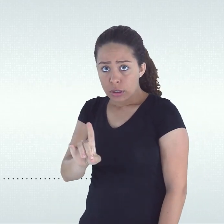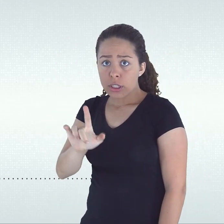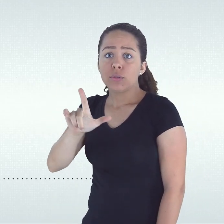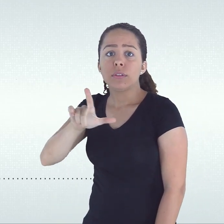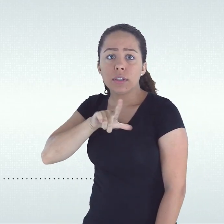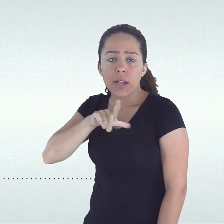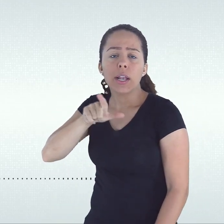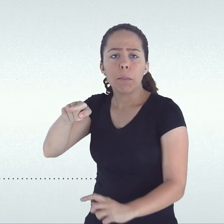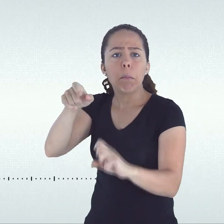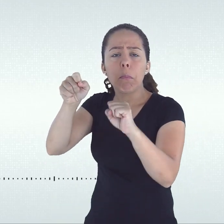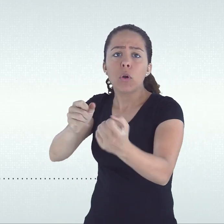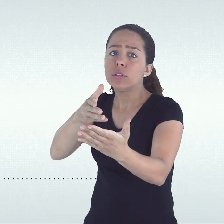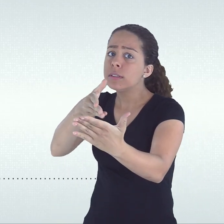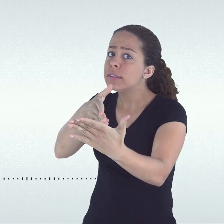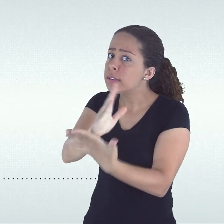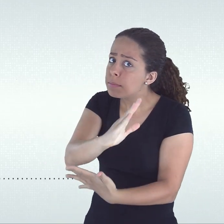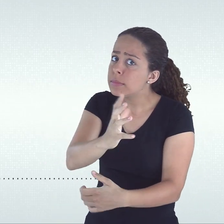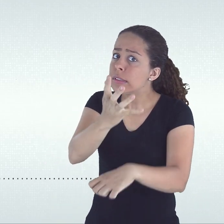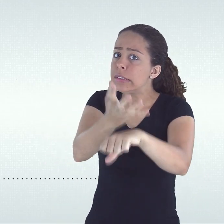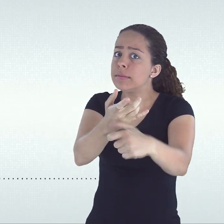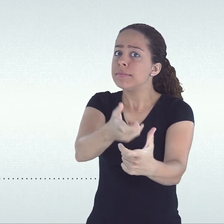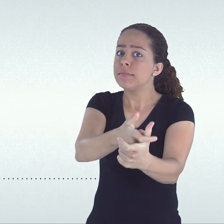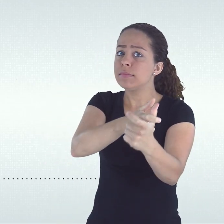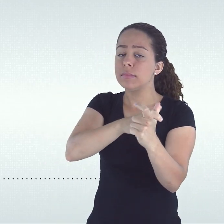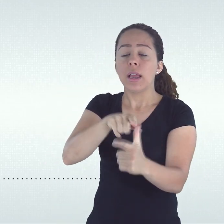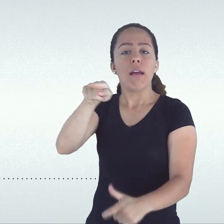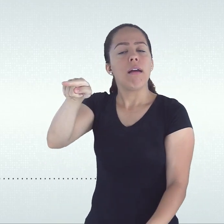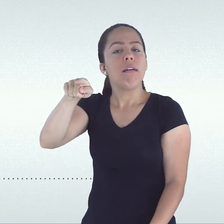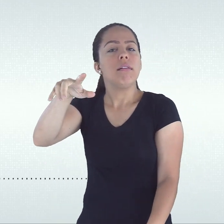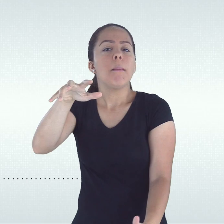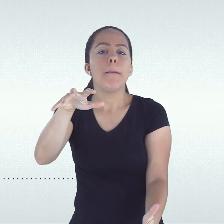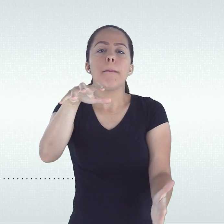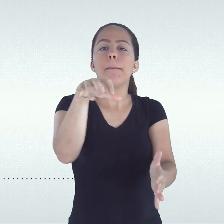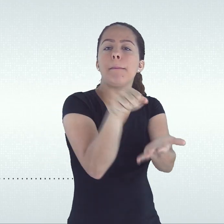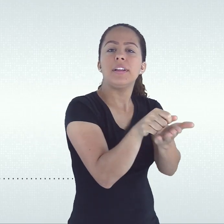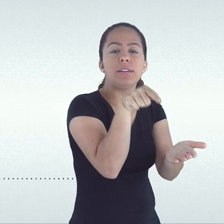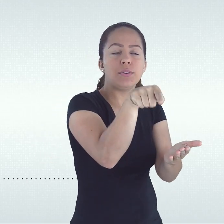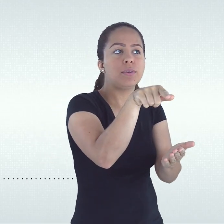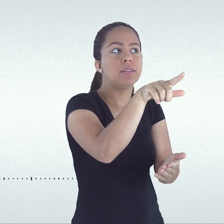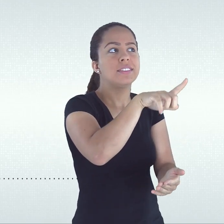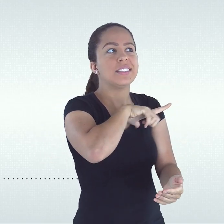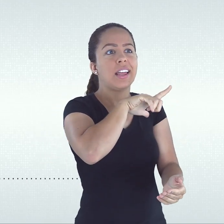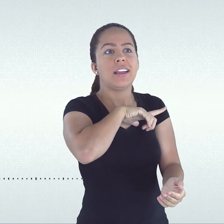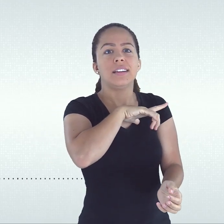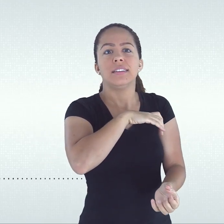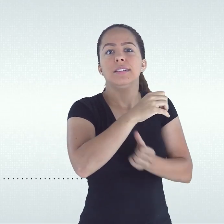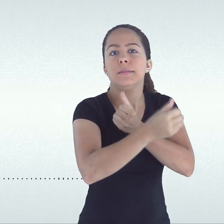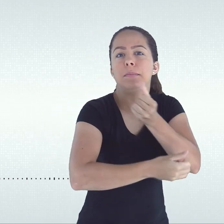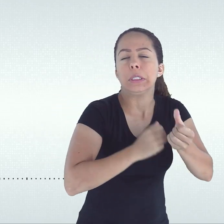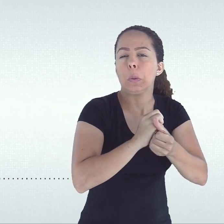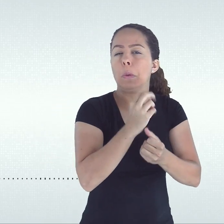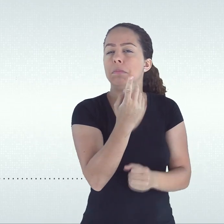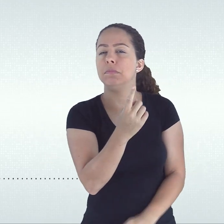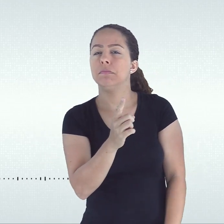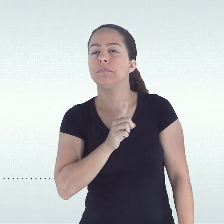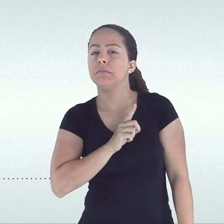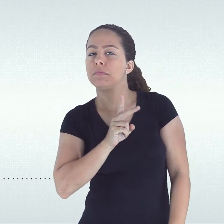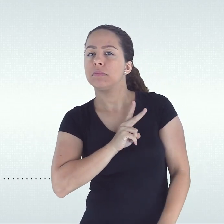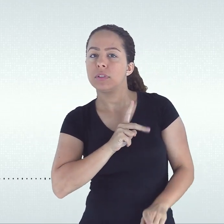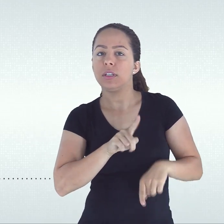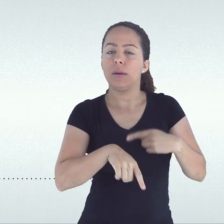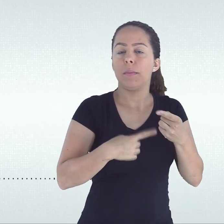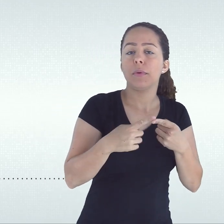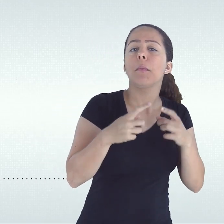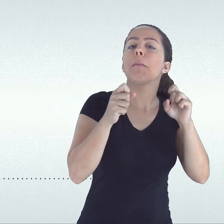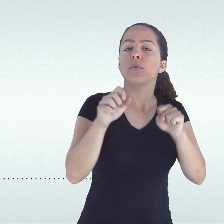parcial, ou seja, a matricular-se no período letivo subsequente o estudante que não alcançar a nota final